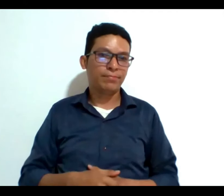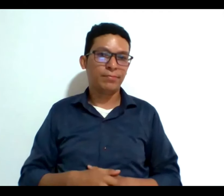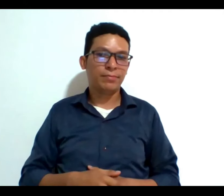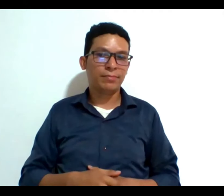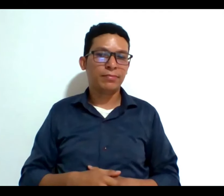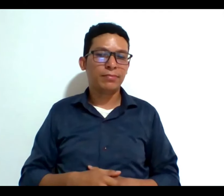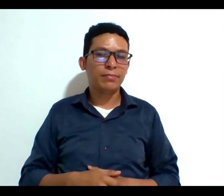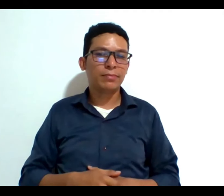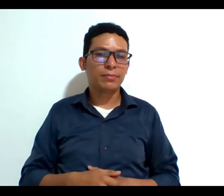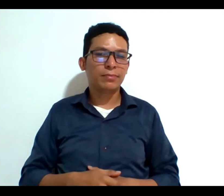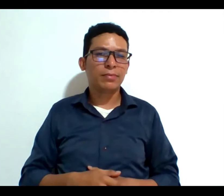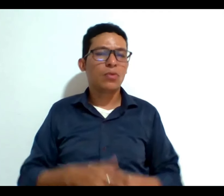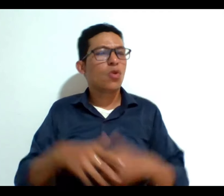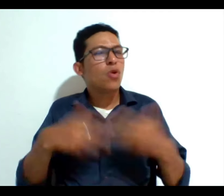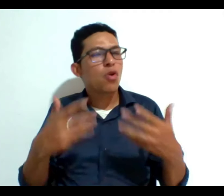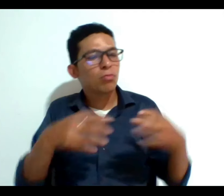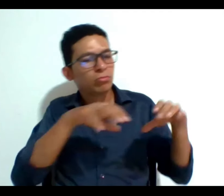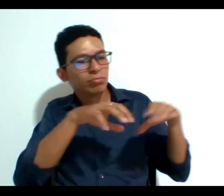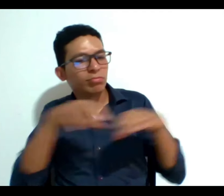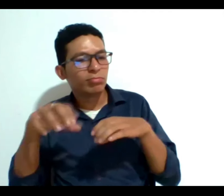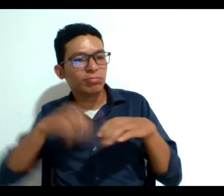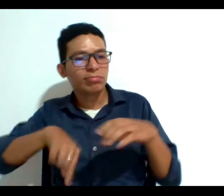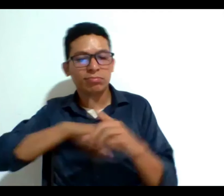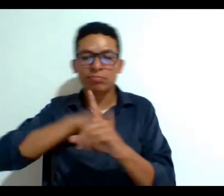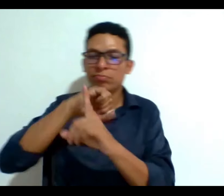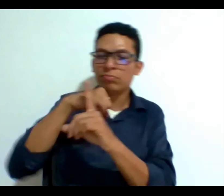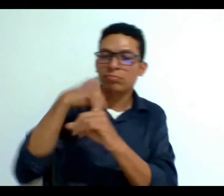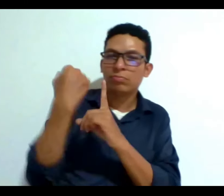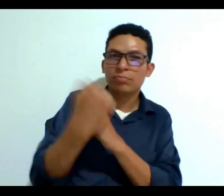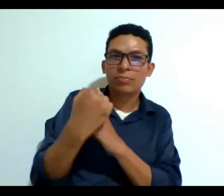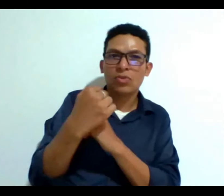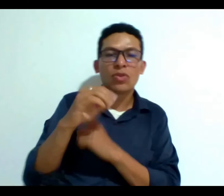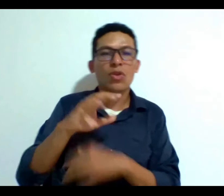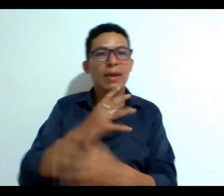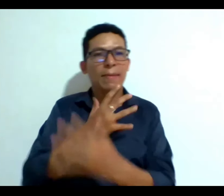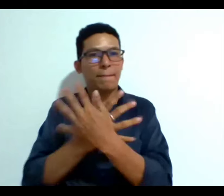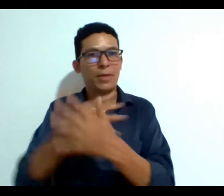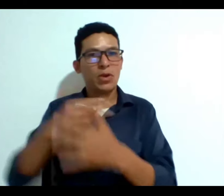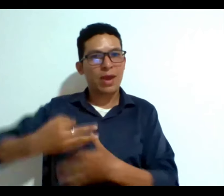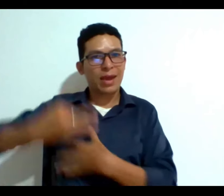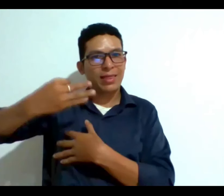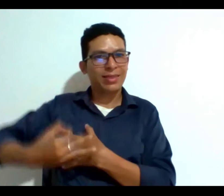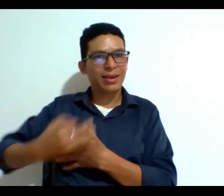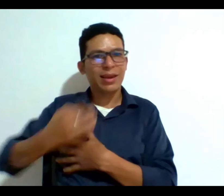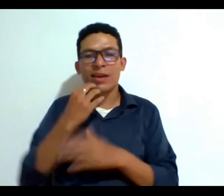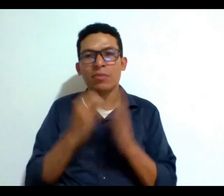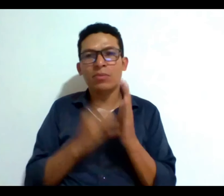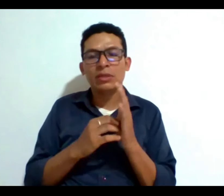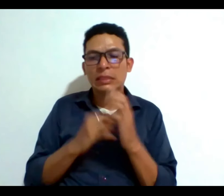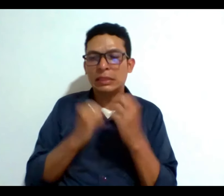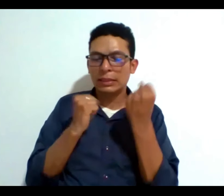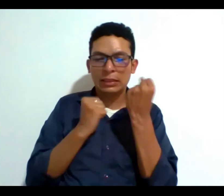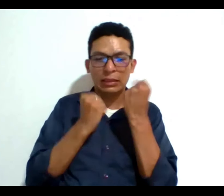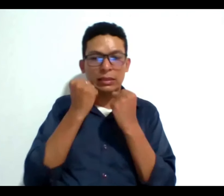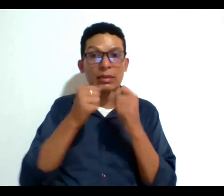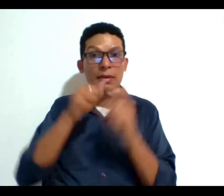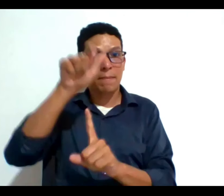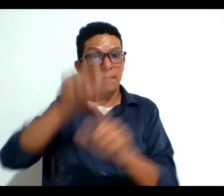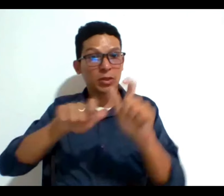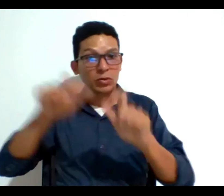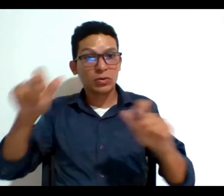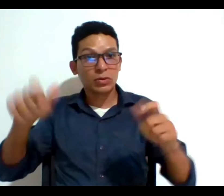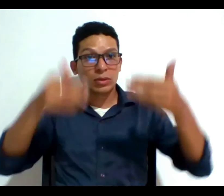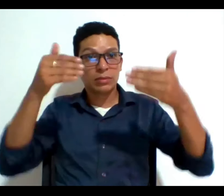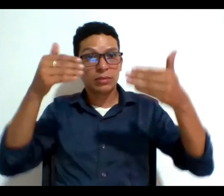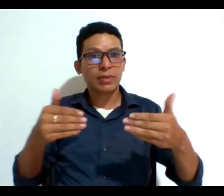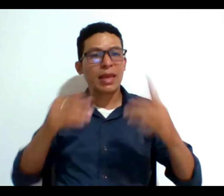y qué pasa y cómo debemos actuar como sociedad que ha dicho la bioética cuando surge esa posible tensión de que una persona